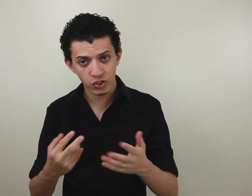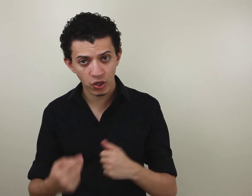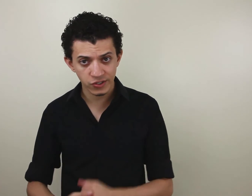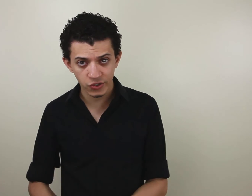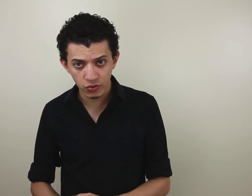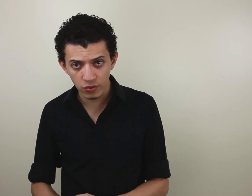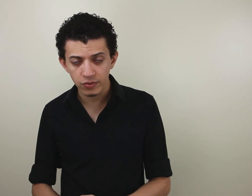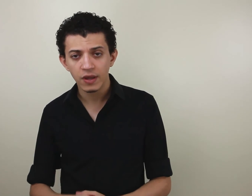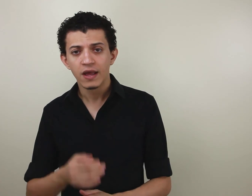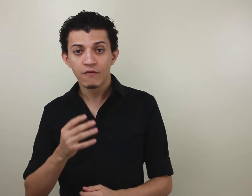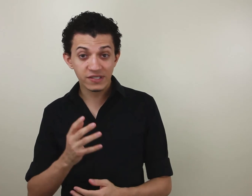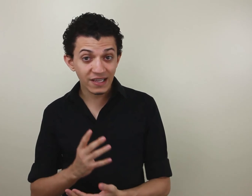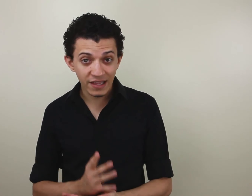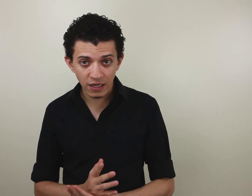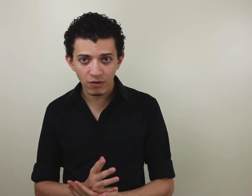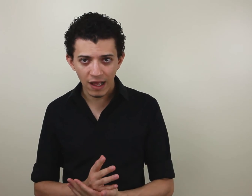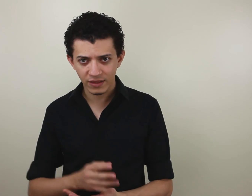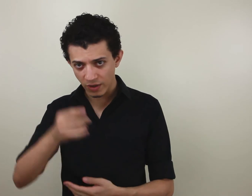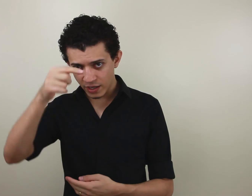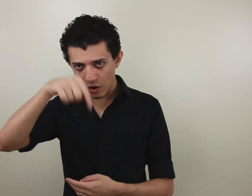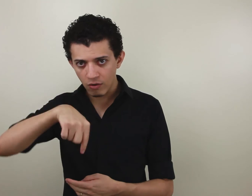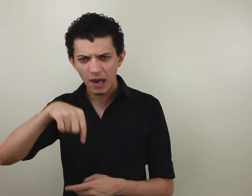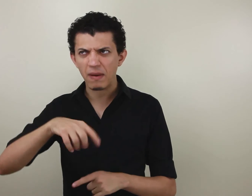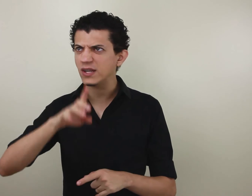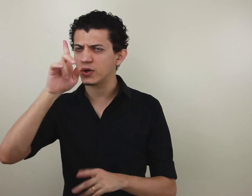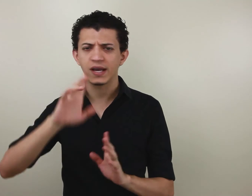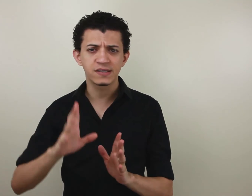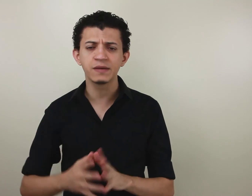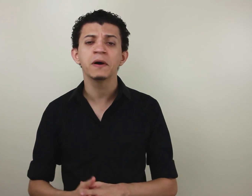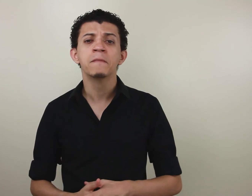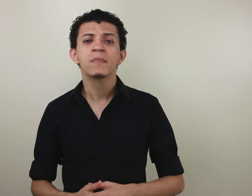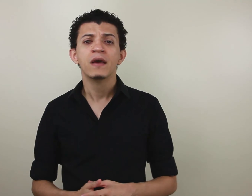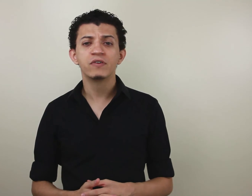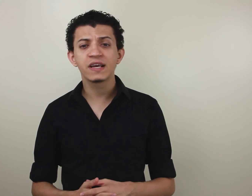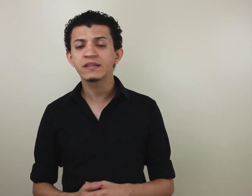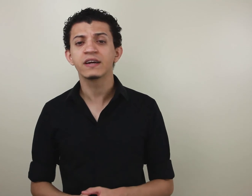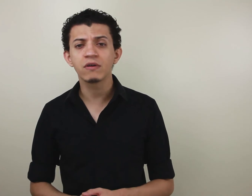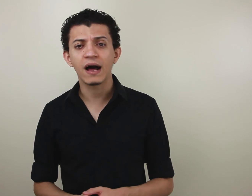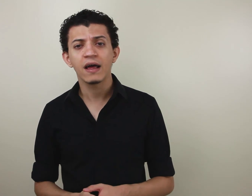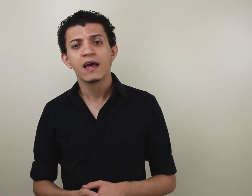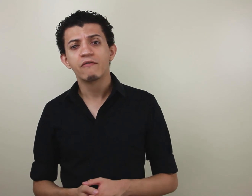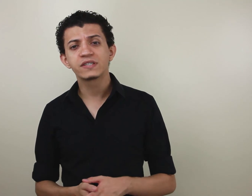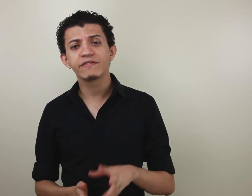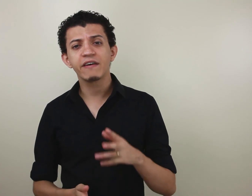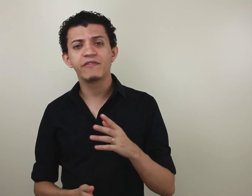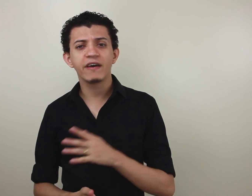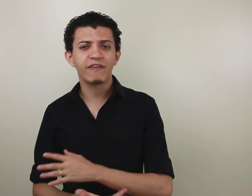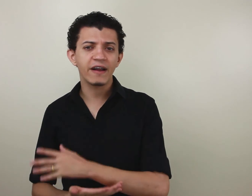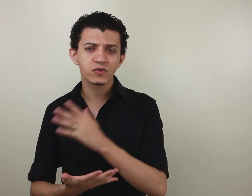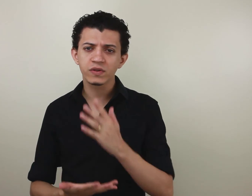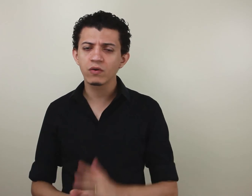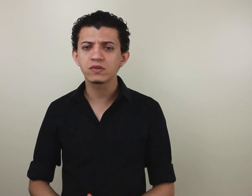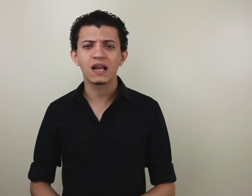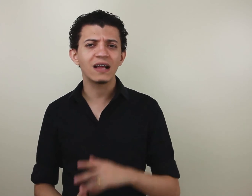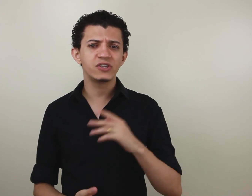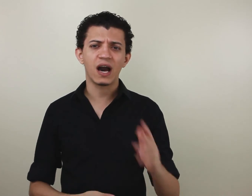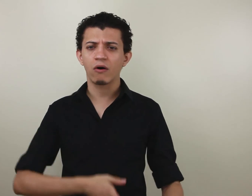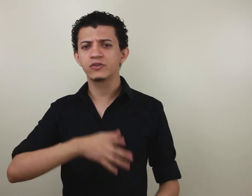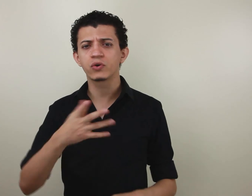do nosso instituto. Você entrando lá, tem um link logo aqui abaixo, aqui acima, você entrando lá, você vai ver vários conteúdos lá de aulas, de